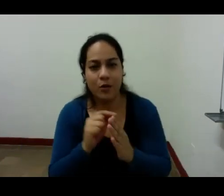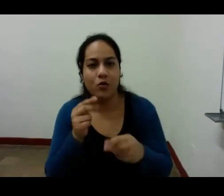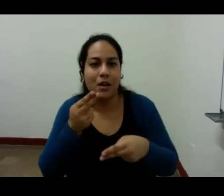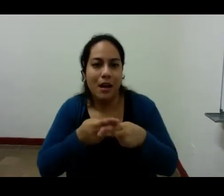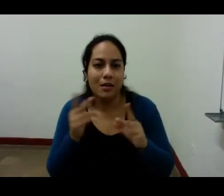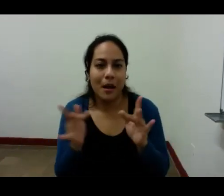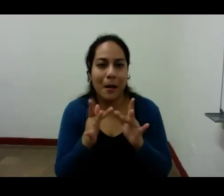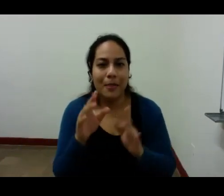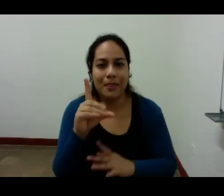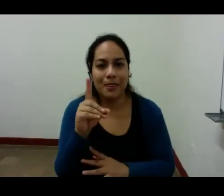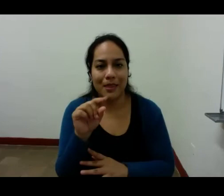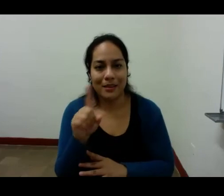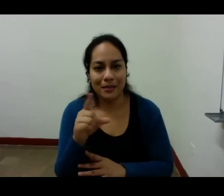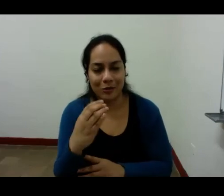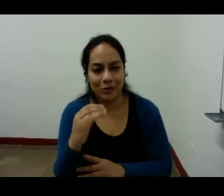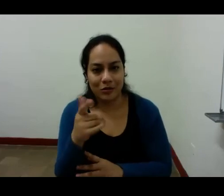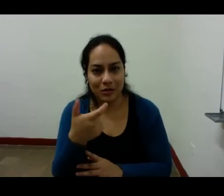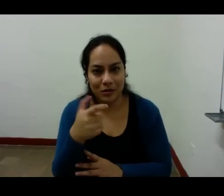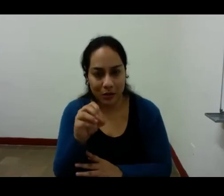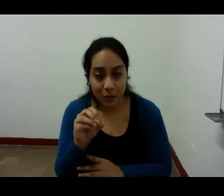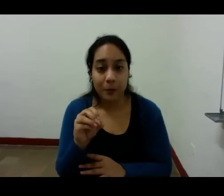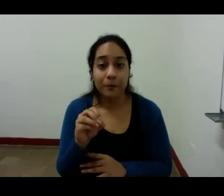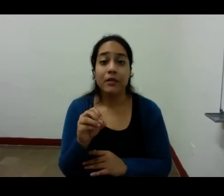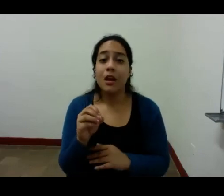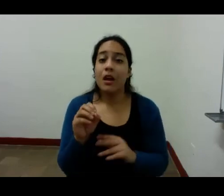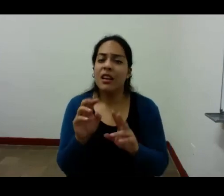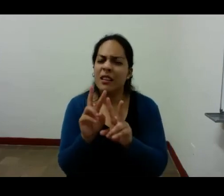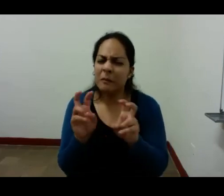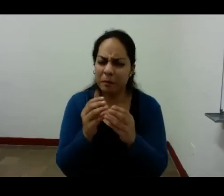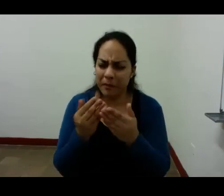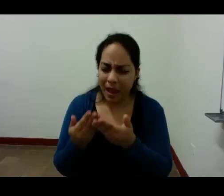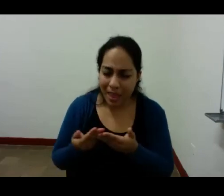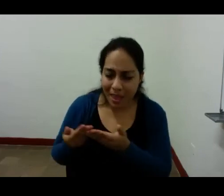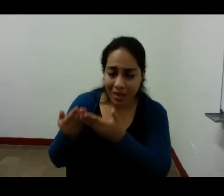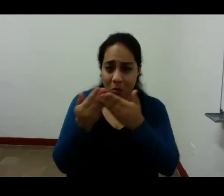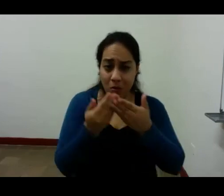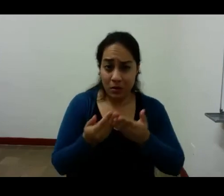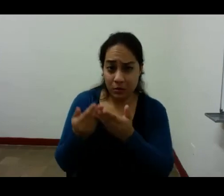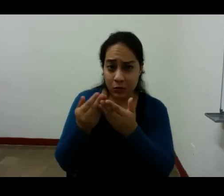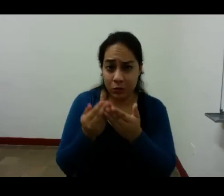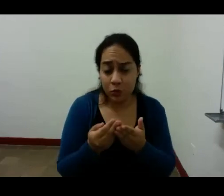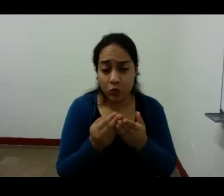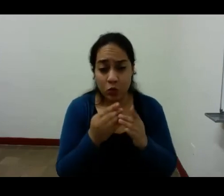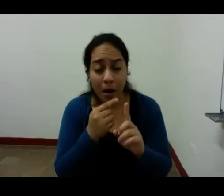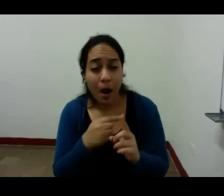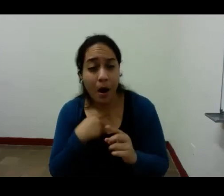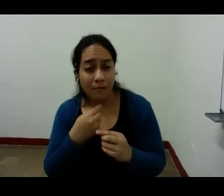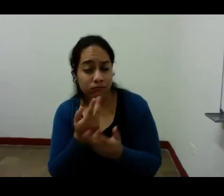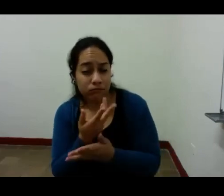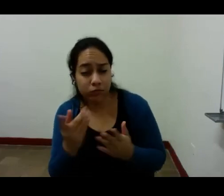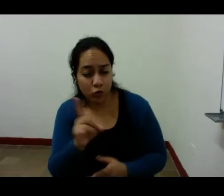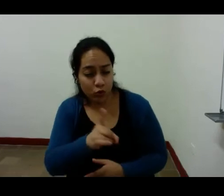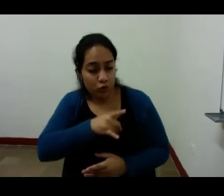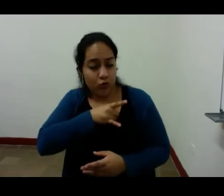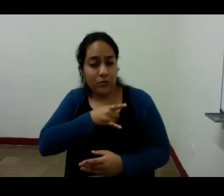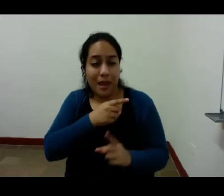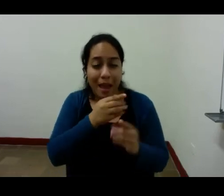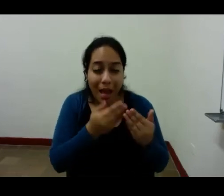en educación sentimental que es el fragmento 109